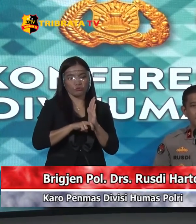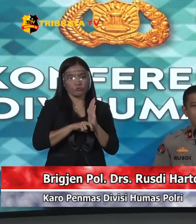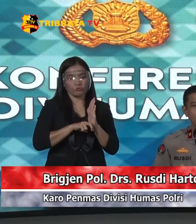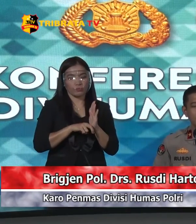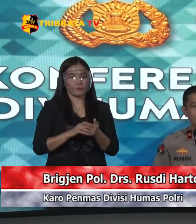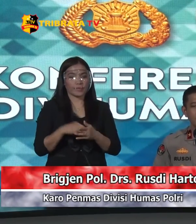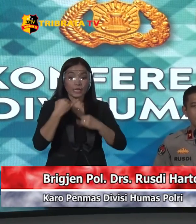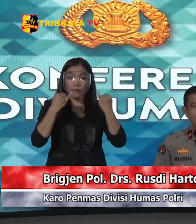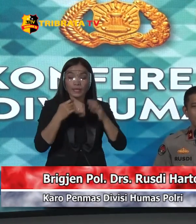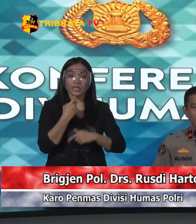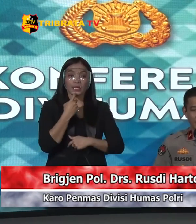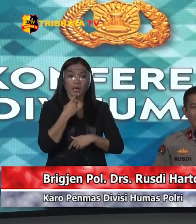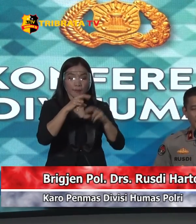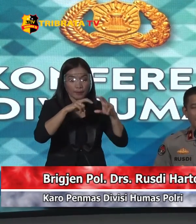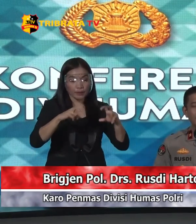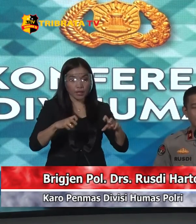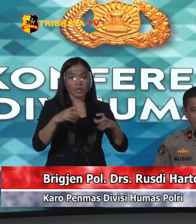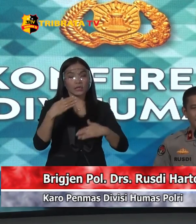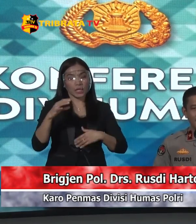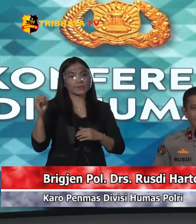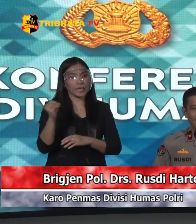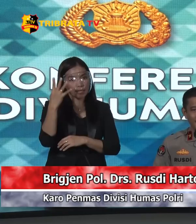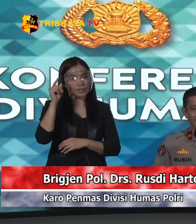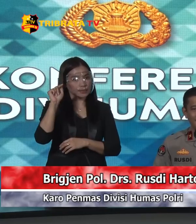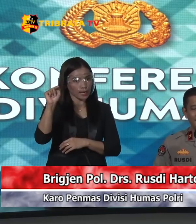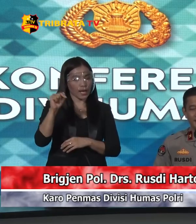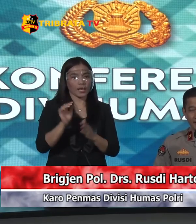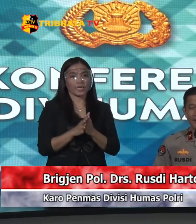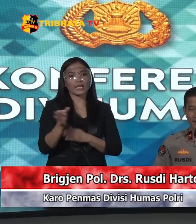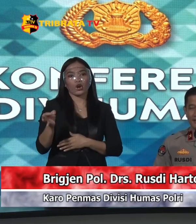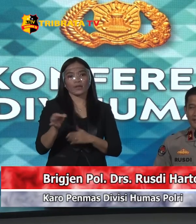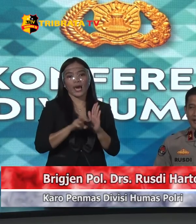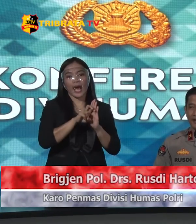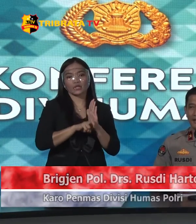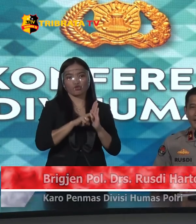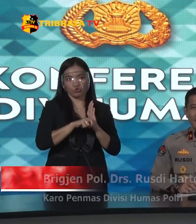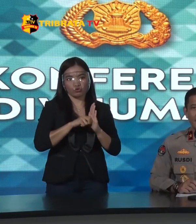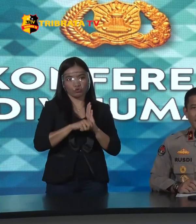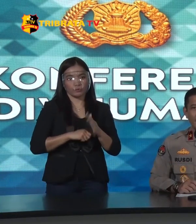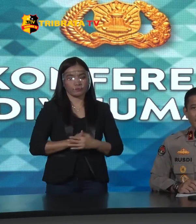Informasi Pemeriksaannya Iya Nanti akan dijelaskan Di sana Nanti akan dijelaskan